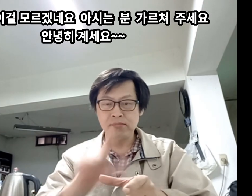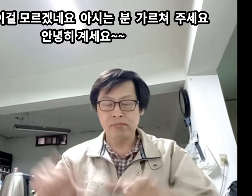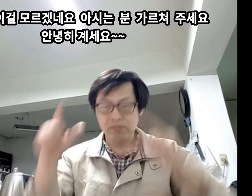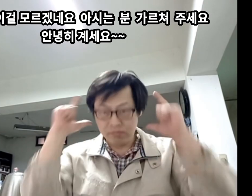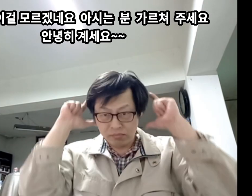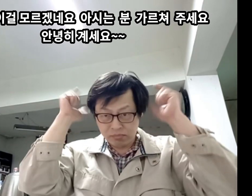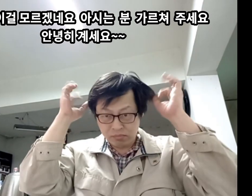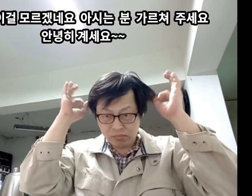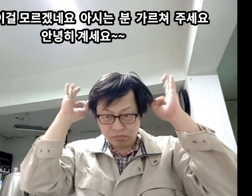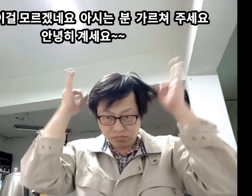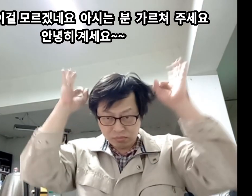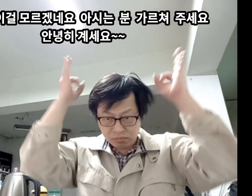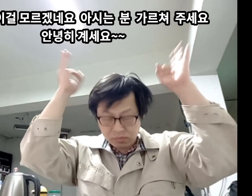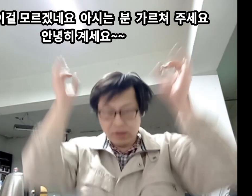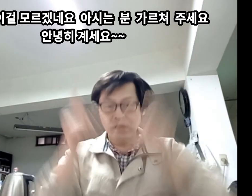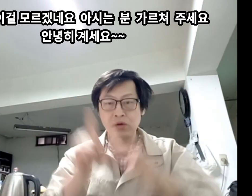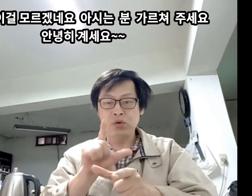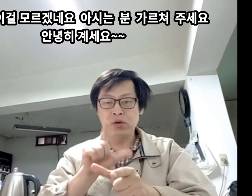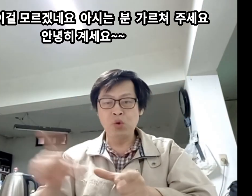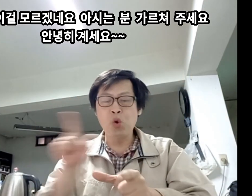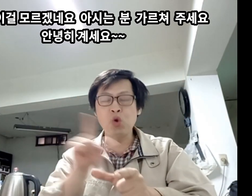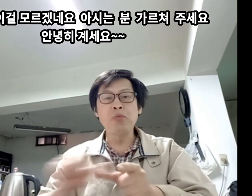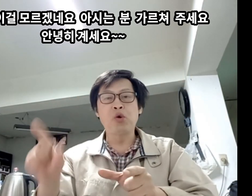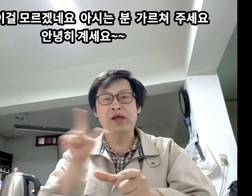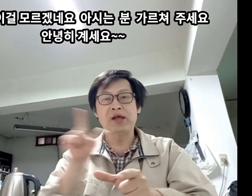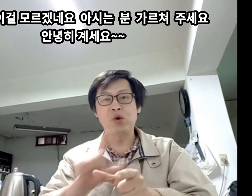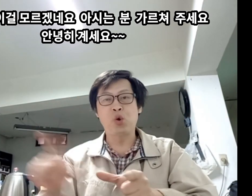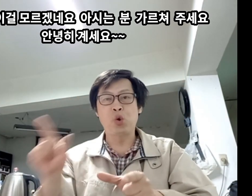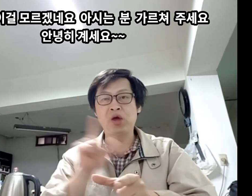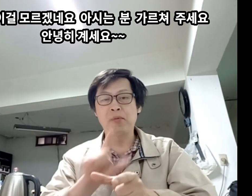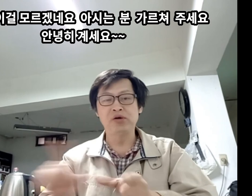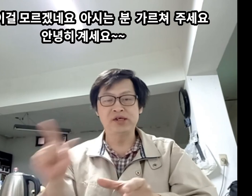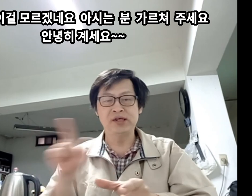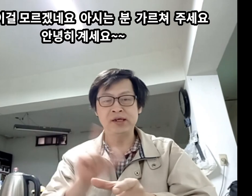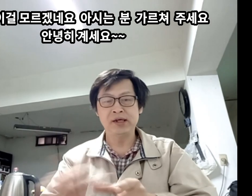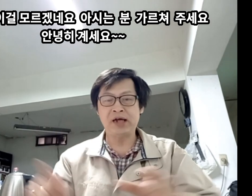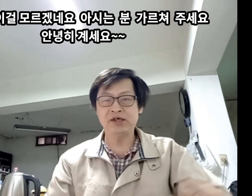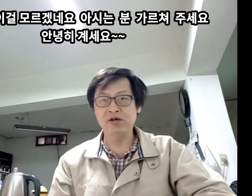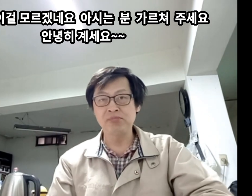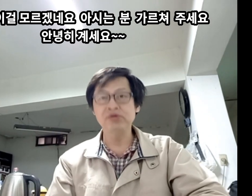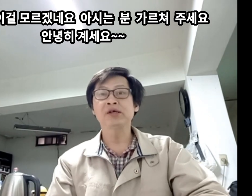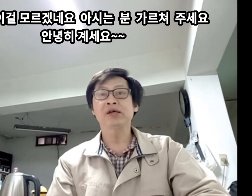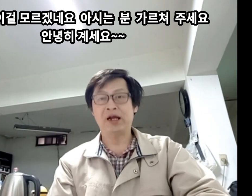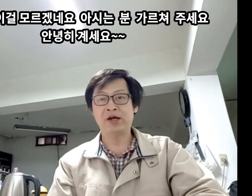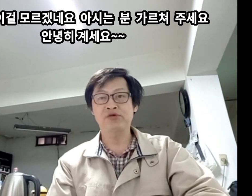고심 요거는 모르겠네 요거 이게 뭔지 아시는 분? 아 그래요